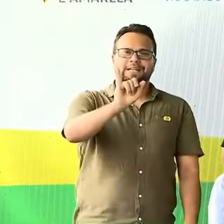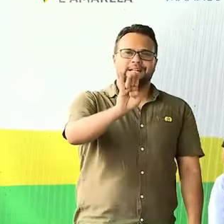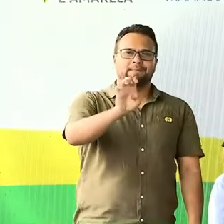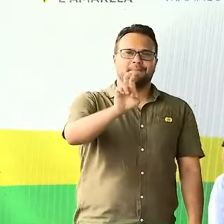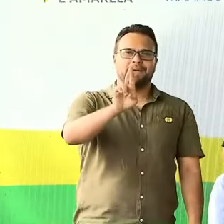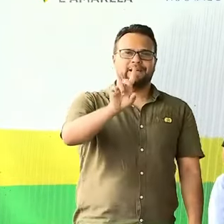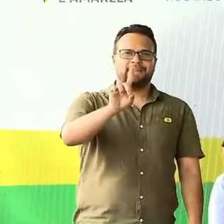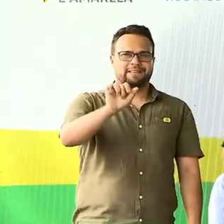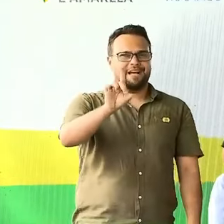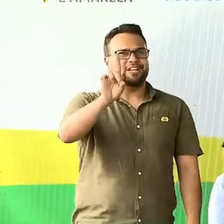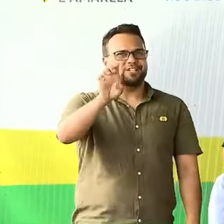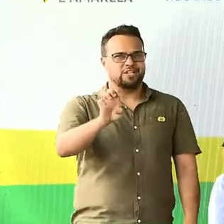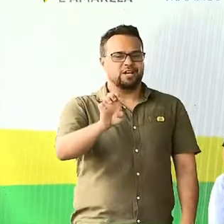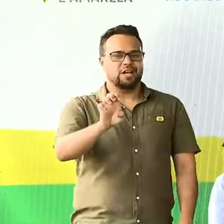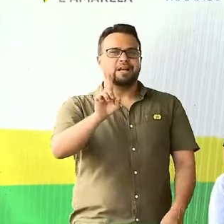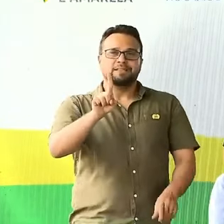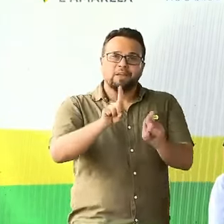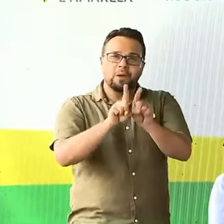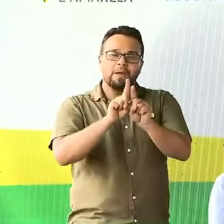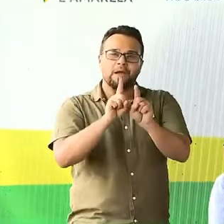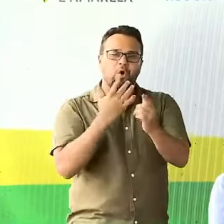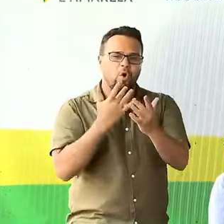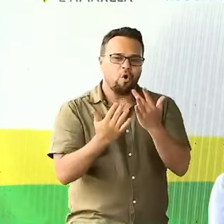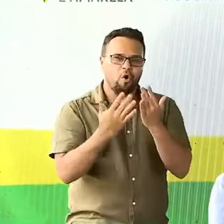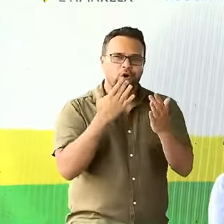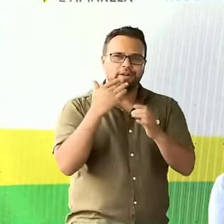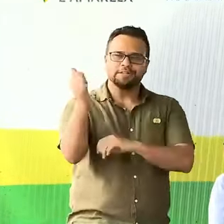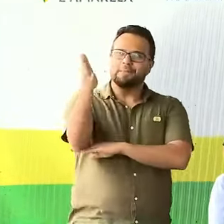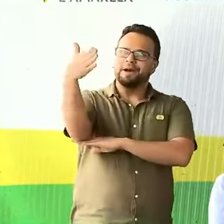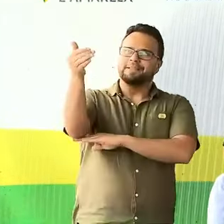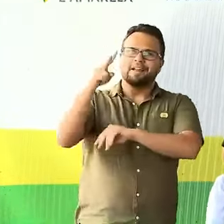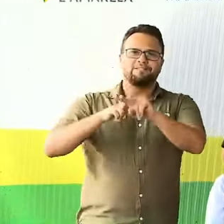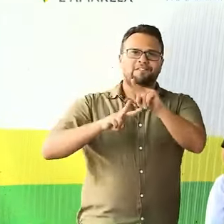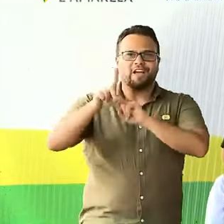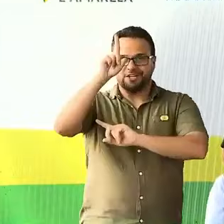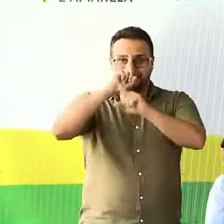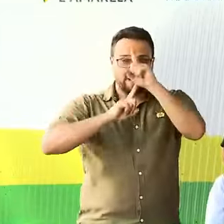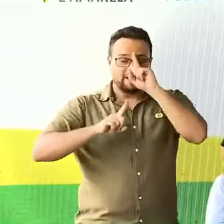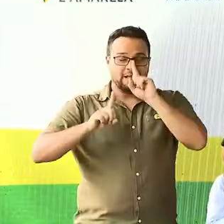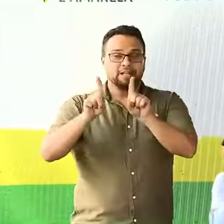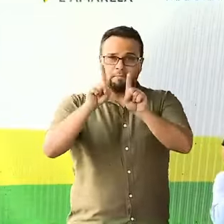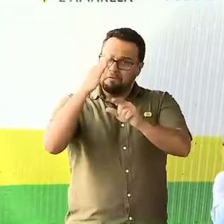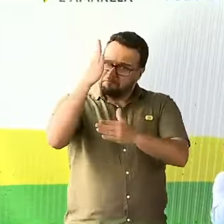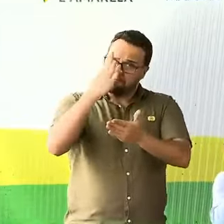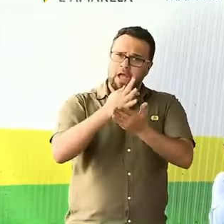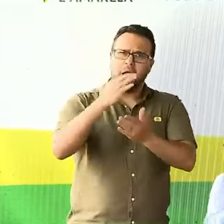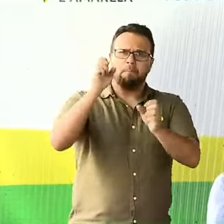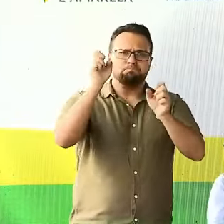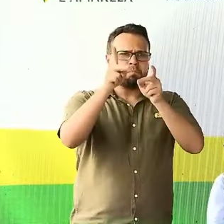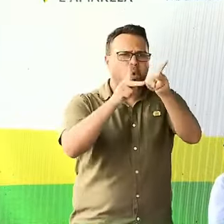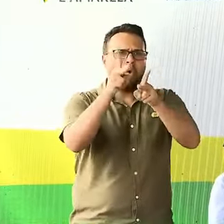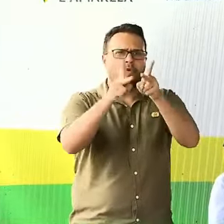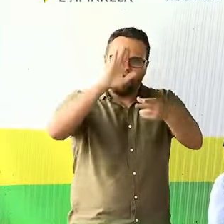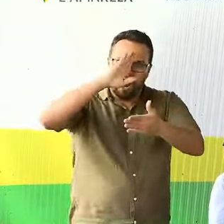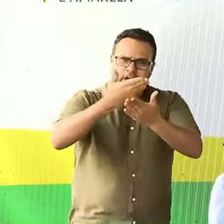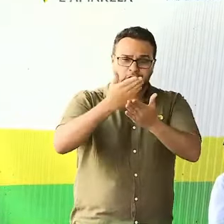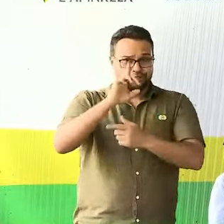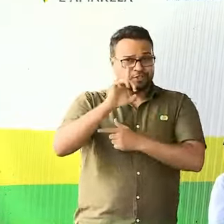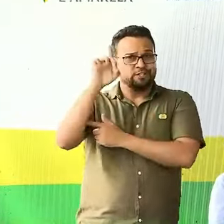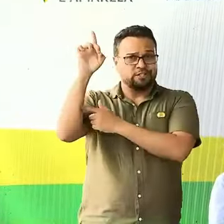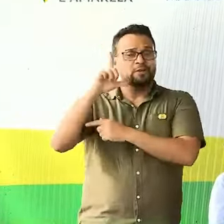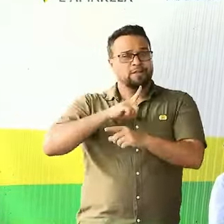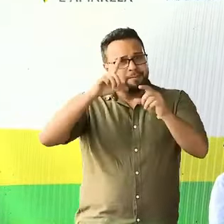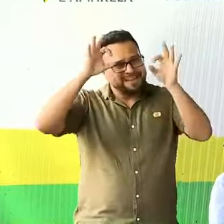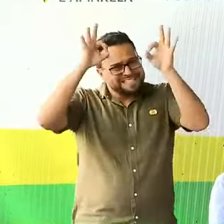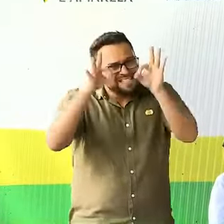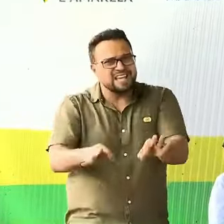São as cores da nossa bandeira. É a fé do seu povo em Deus. É a